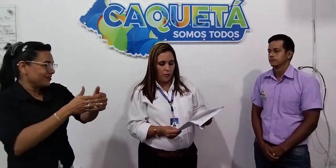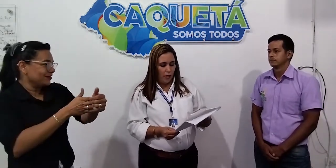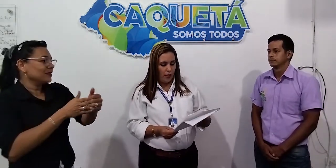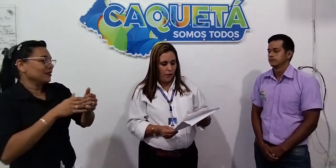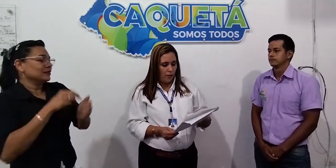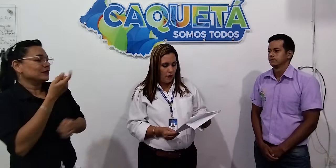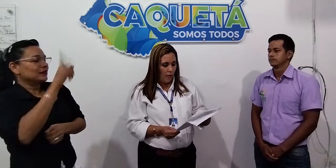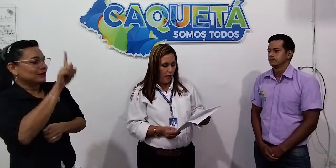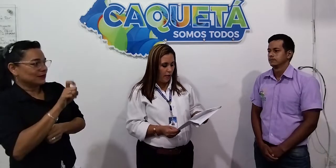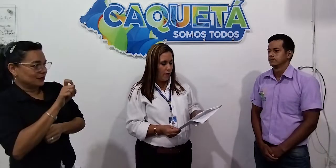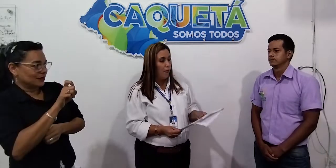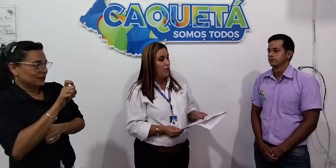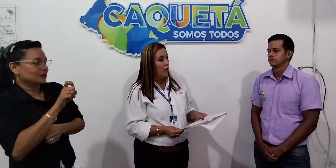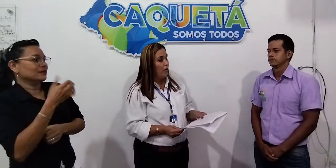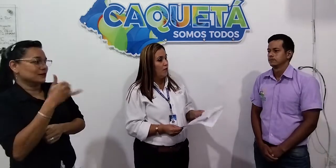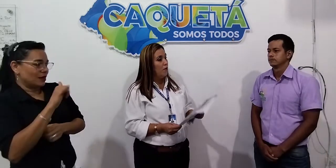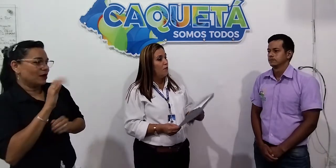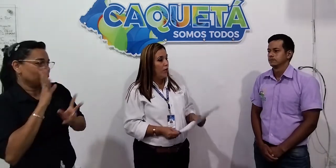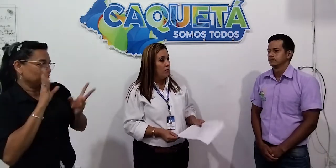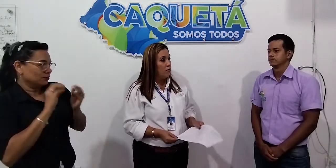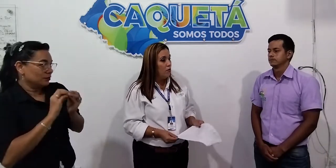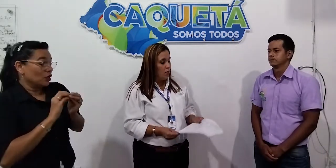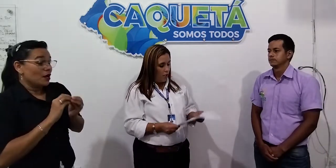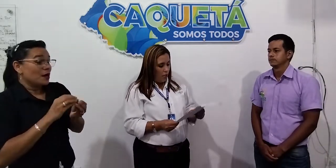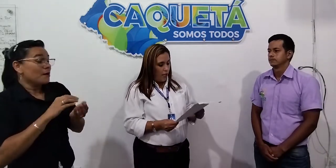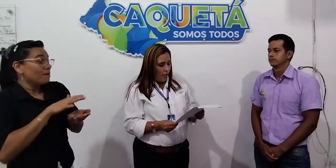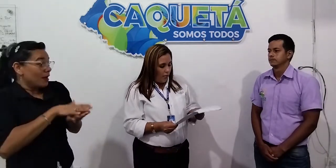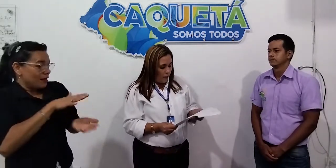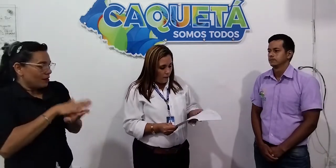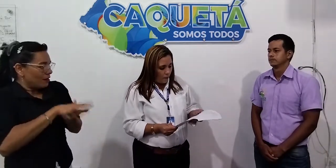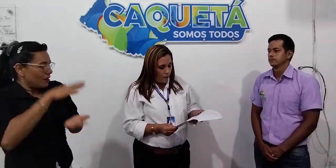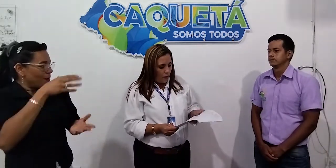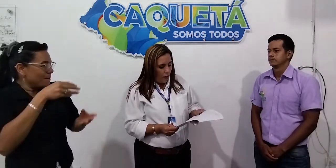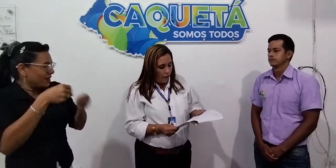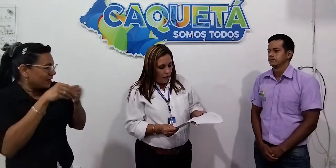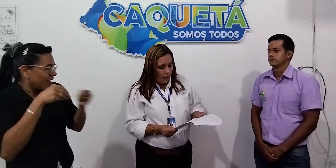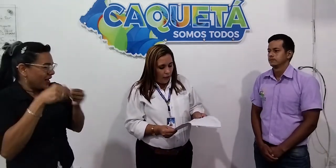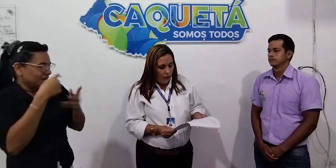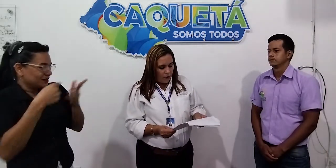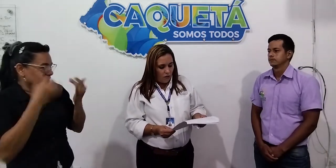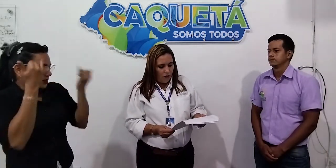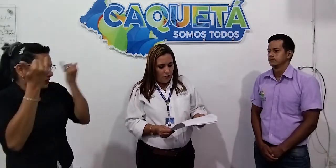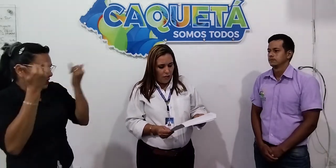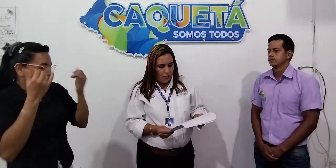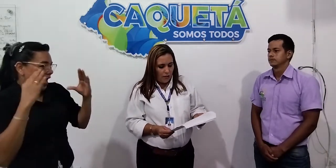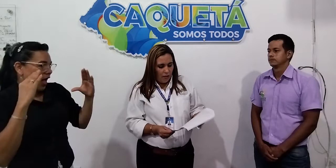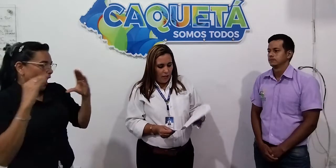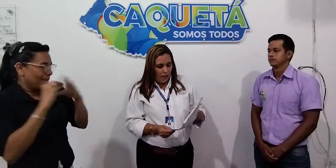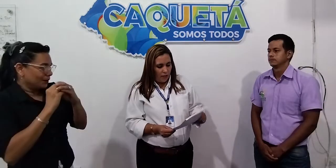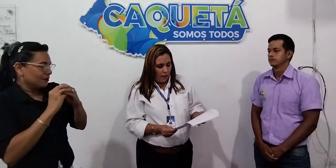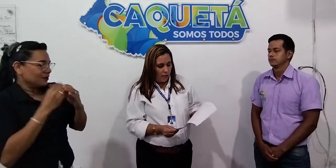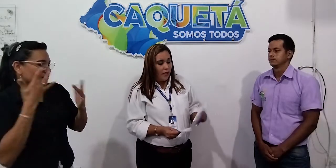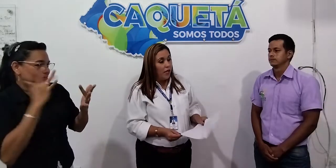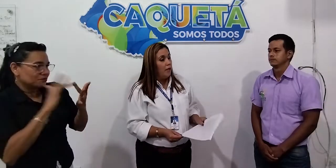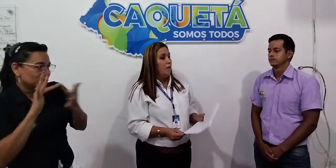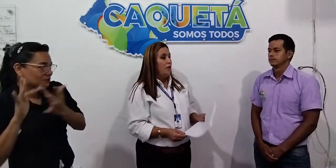paquetes de materiales impresos y las oficinas de la Secretaría también